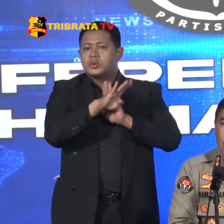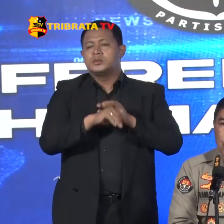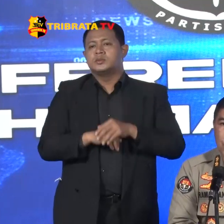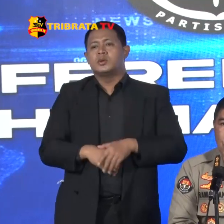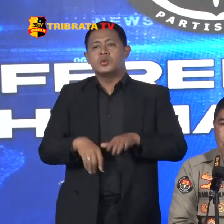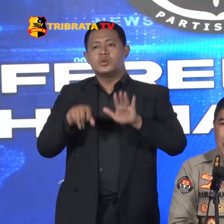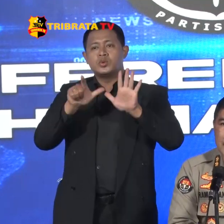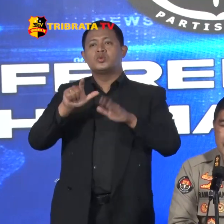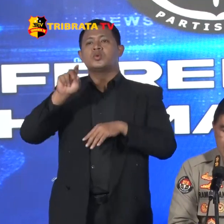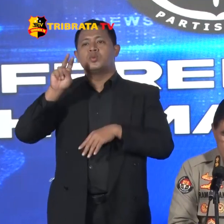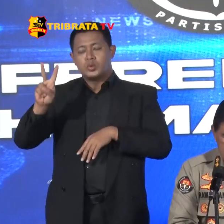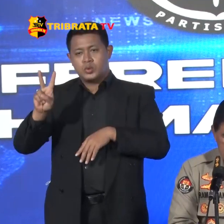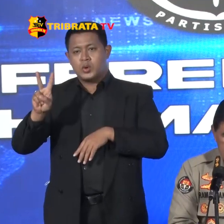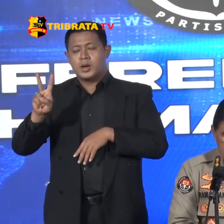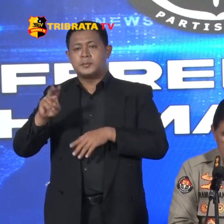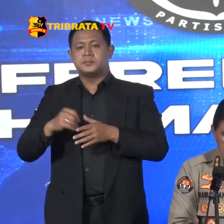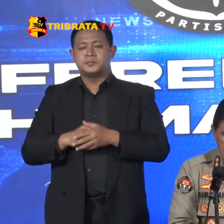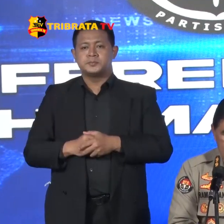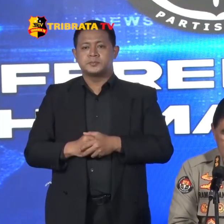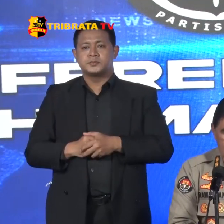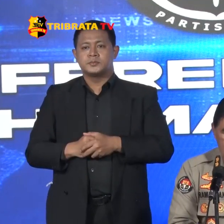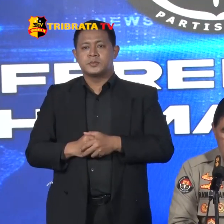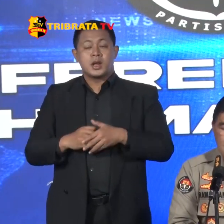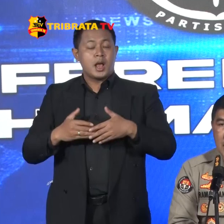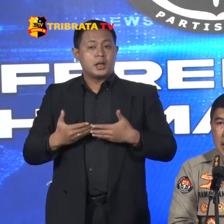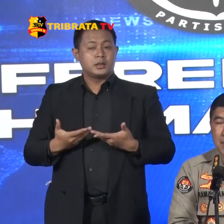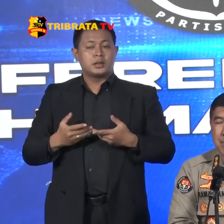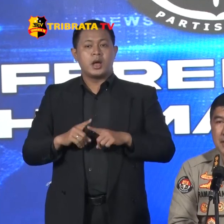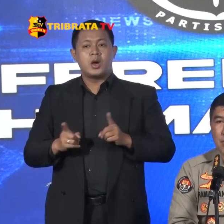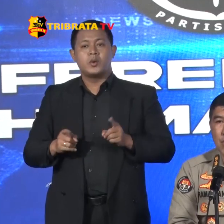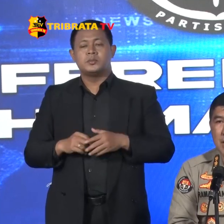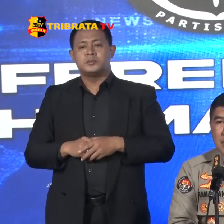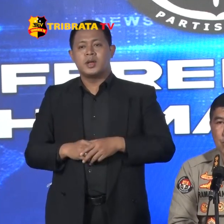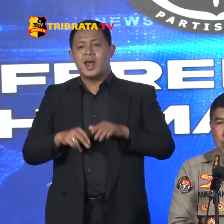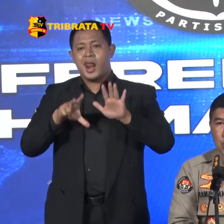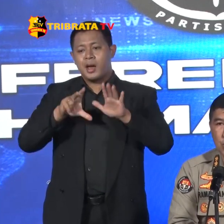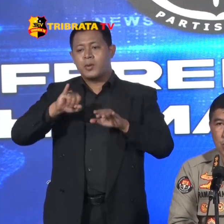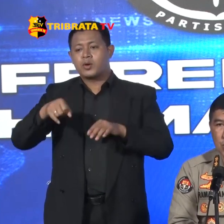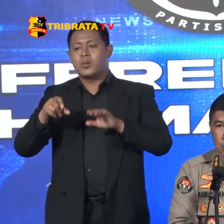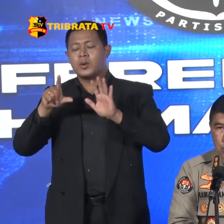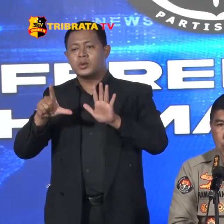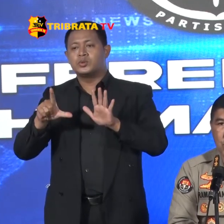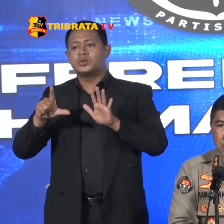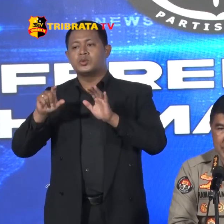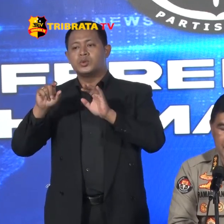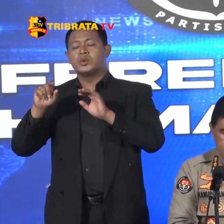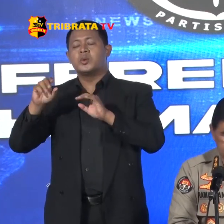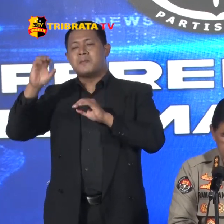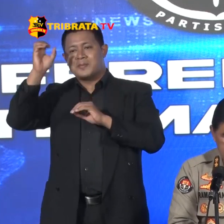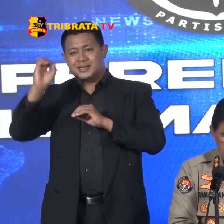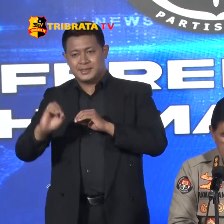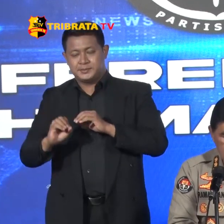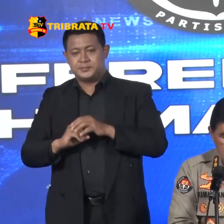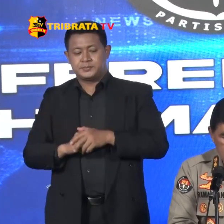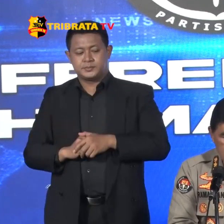72 Kejadian Atau 8,77%